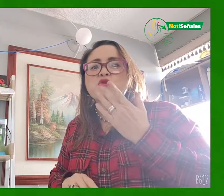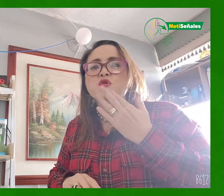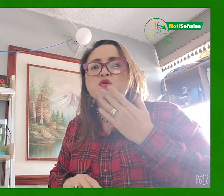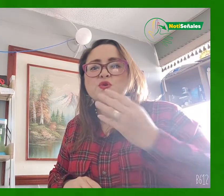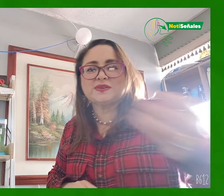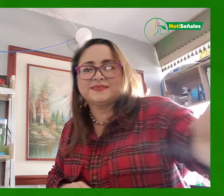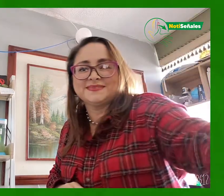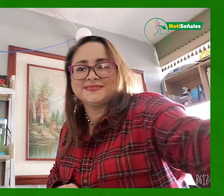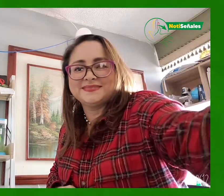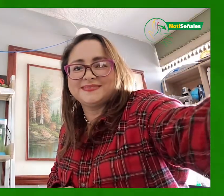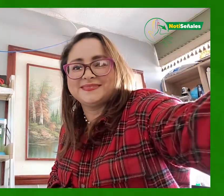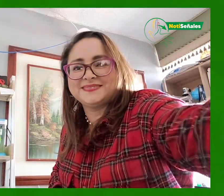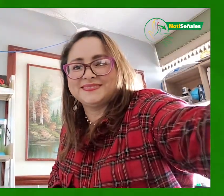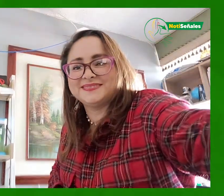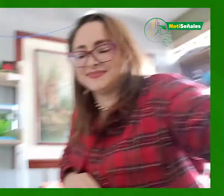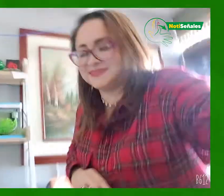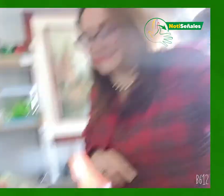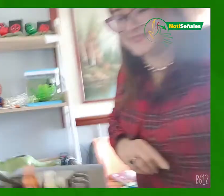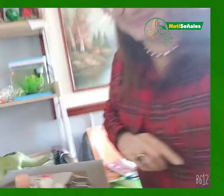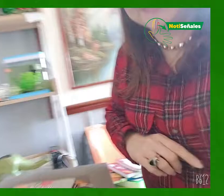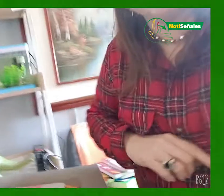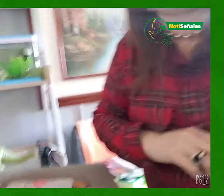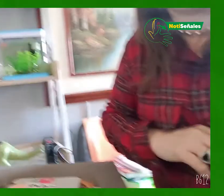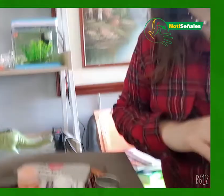Uso diferentes colores en los vinilos para pintarlas.